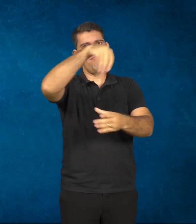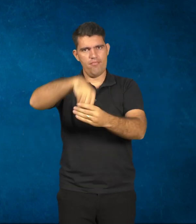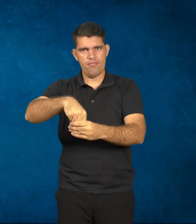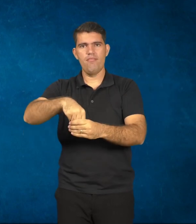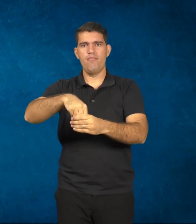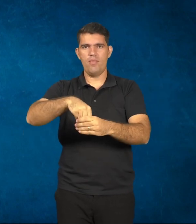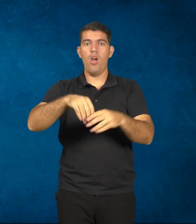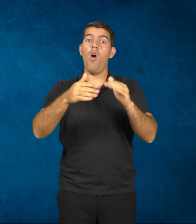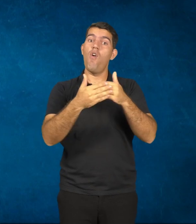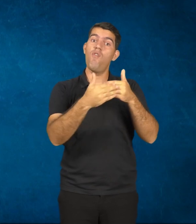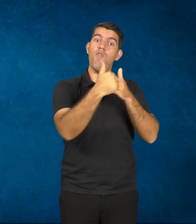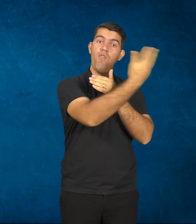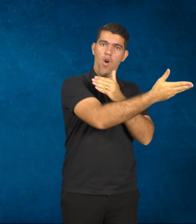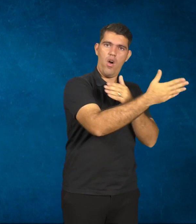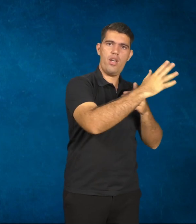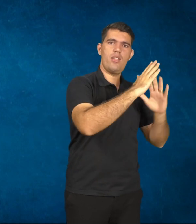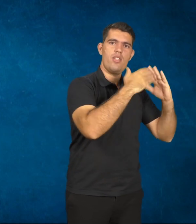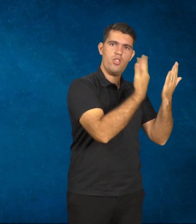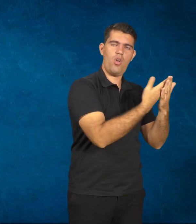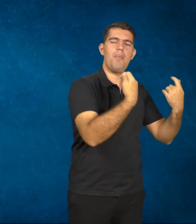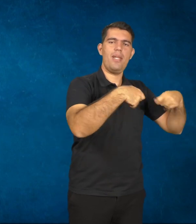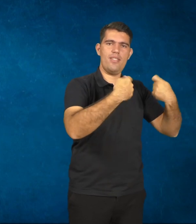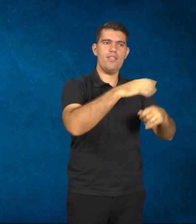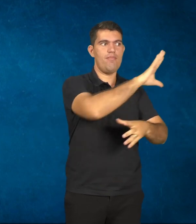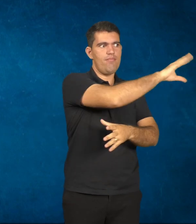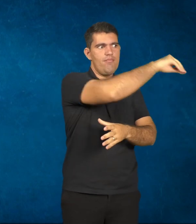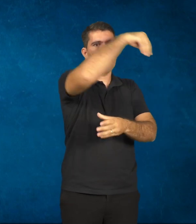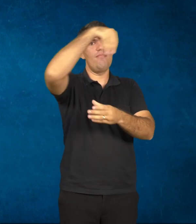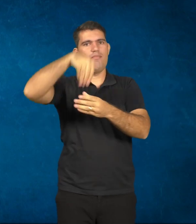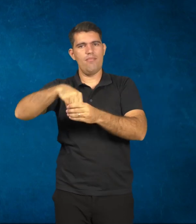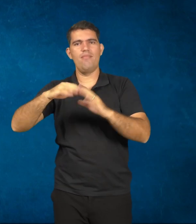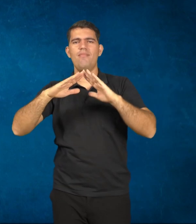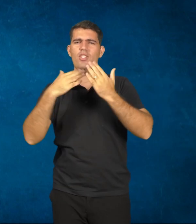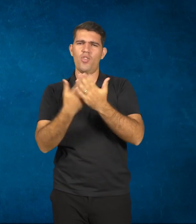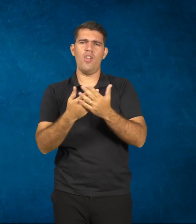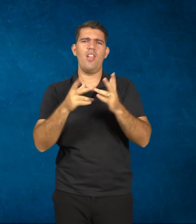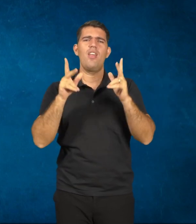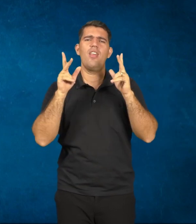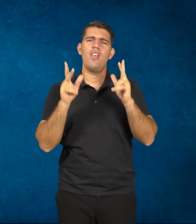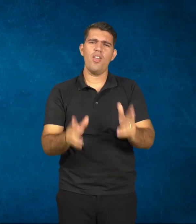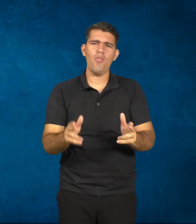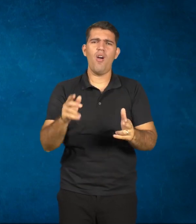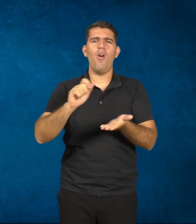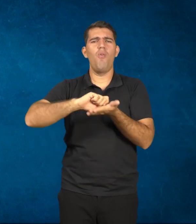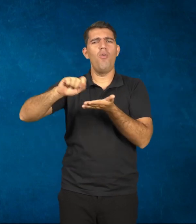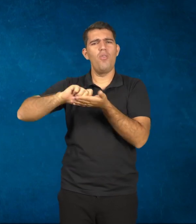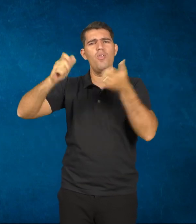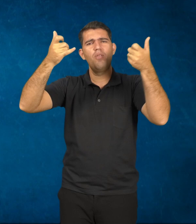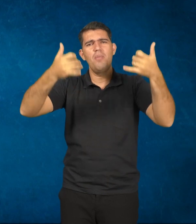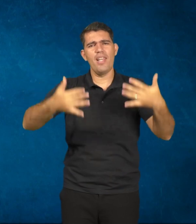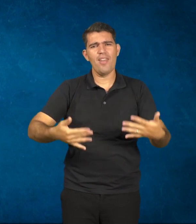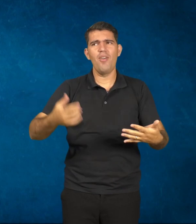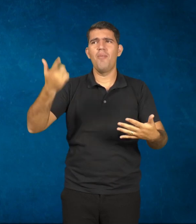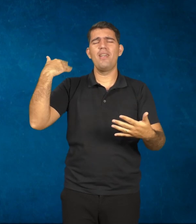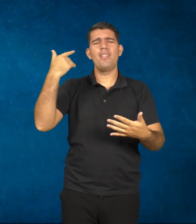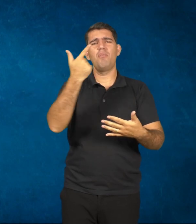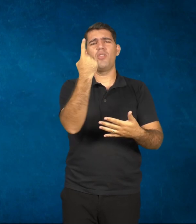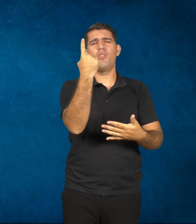estão fora da escola e devem estar dentro da escola, como o Frenet dizia lá em 1920, que a escola tinha que se relacionar com o seu meio.